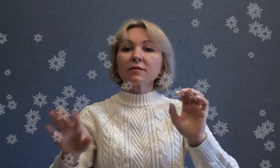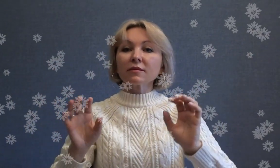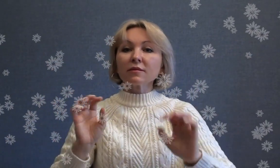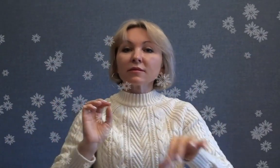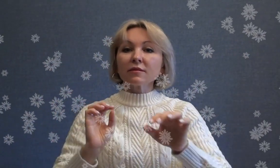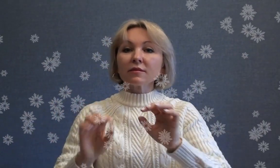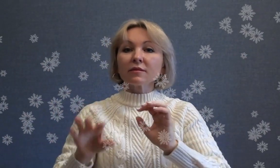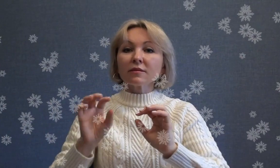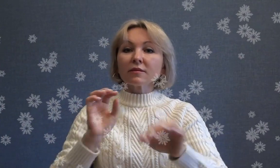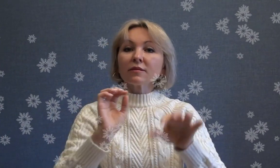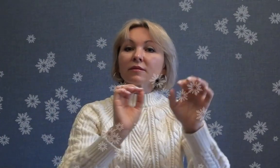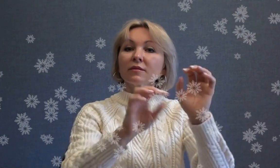КОНЕЦ